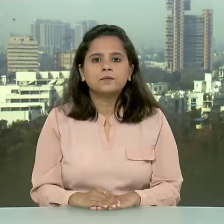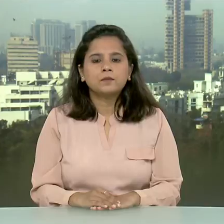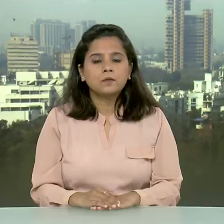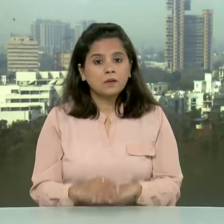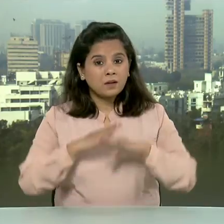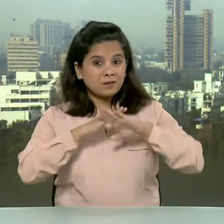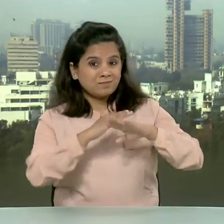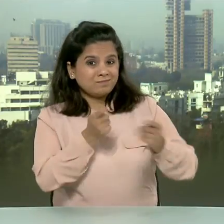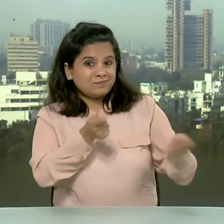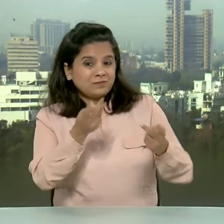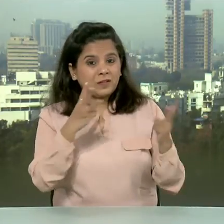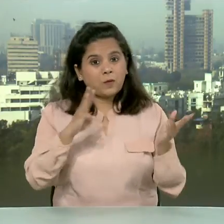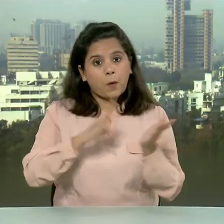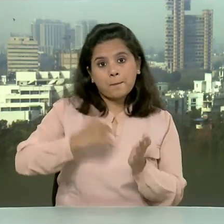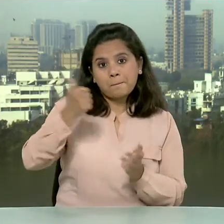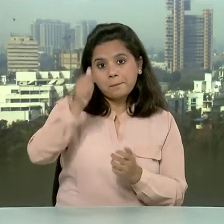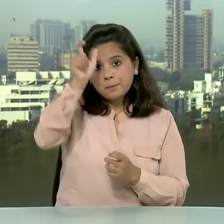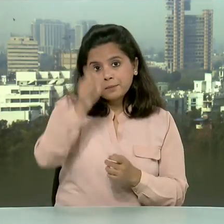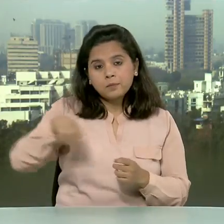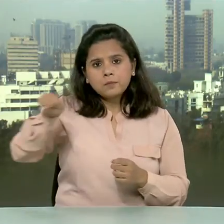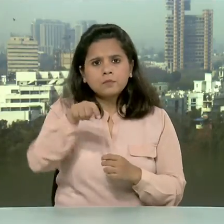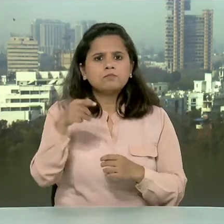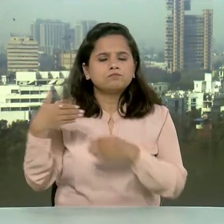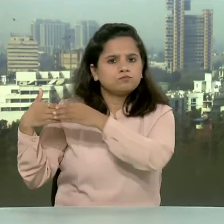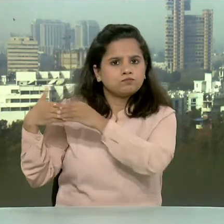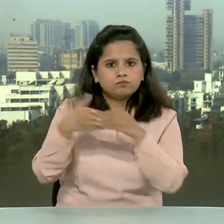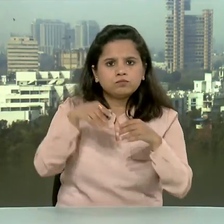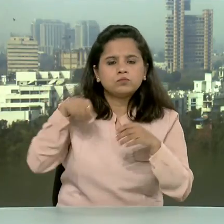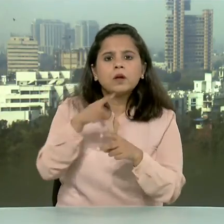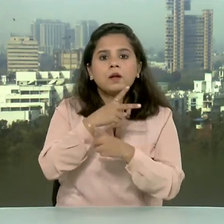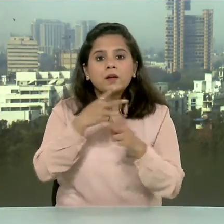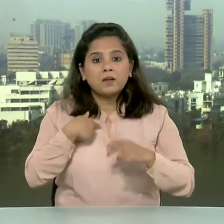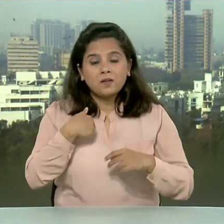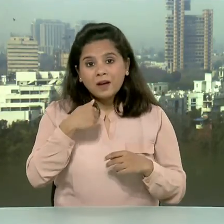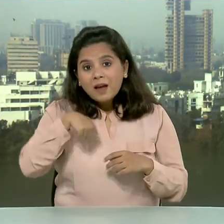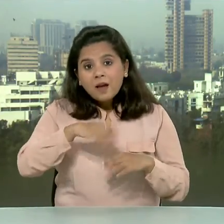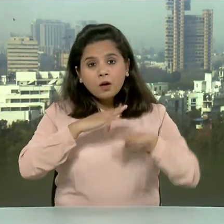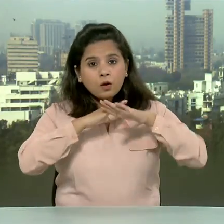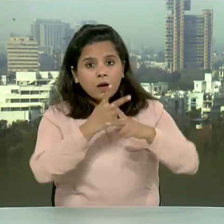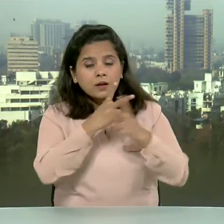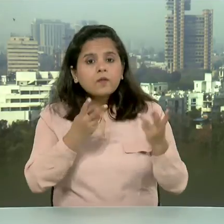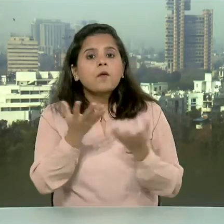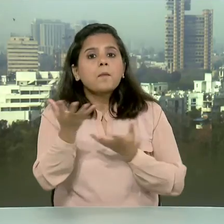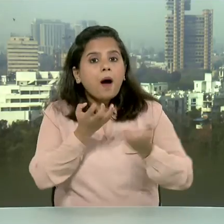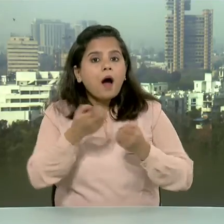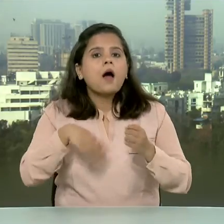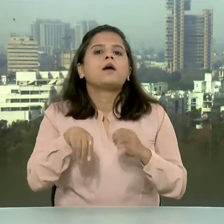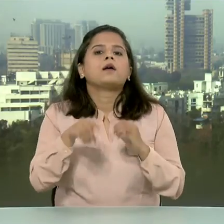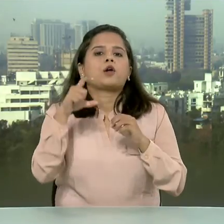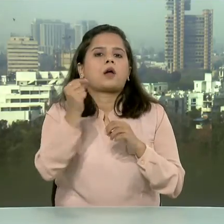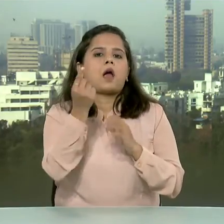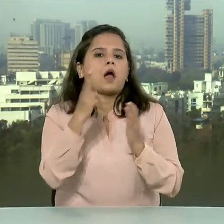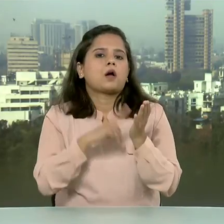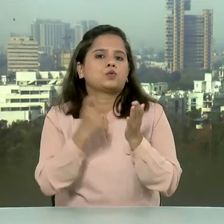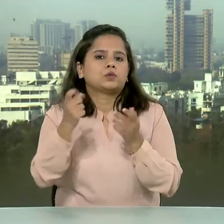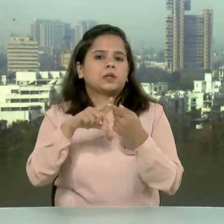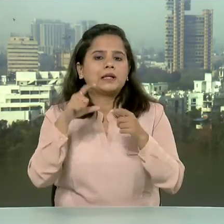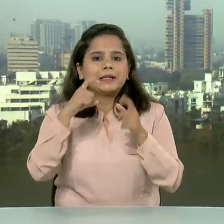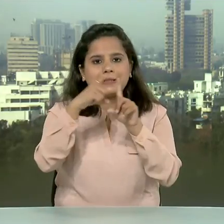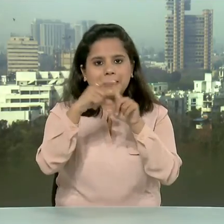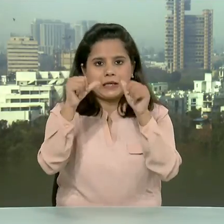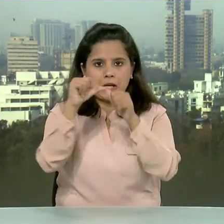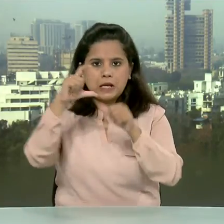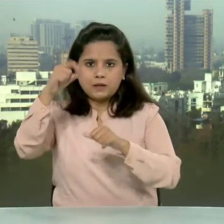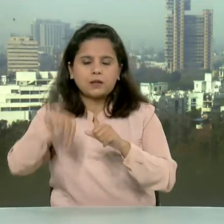रक्षा मंद्रीर राजनाव सिंग के अध्यक्षदा में रक्षा खरीद परिशद यानिकी डी एसी की एहम बैठक हुई बैठक में सशस्ट